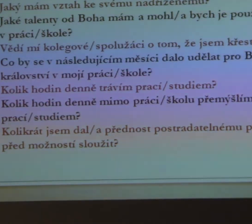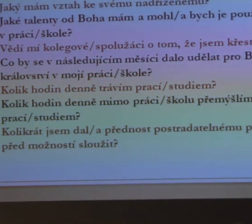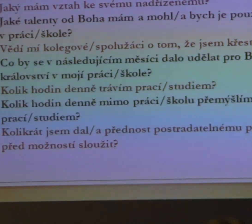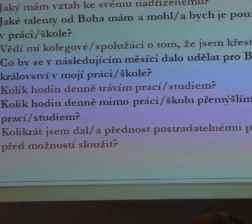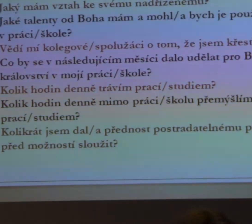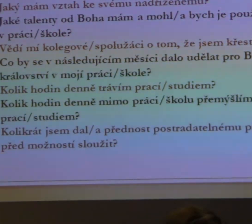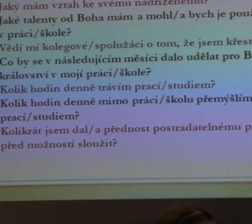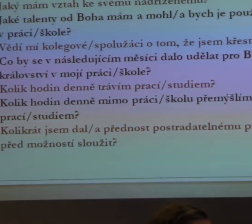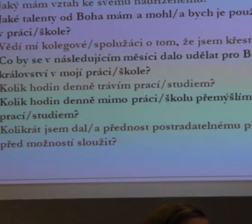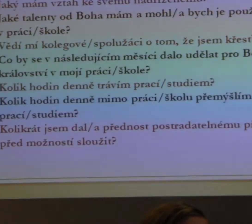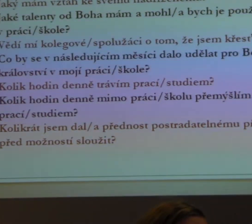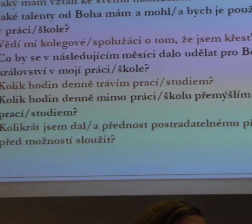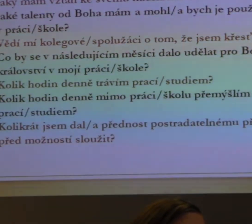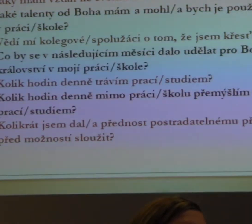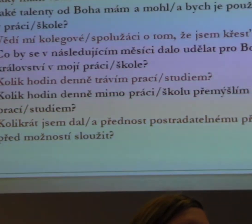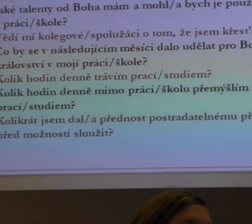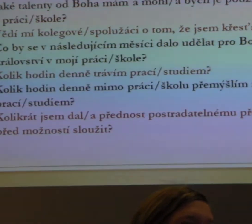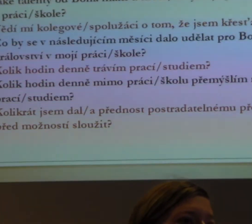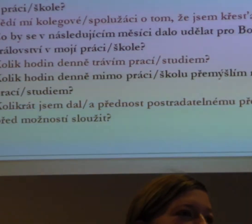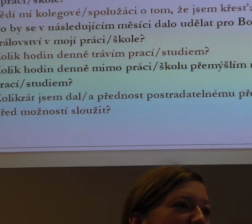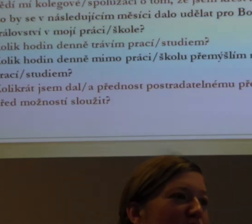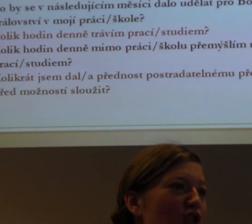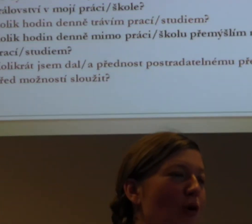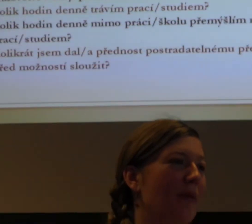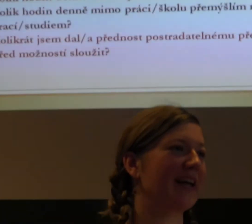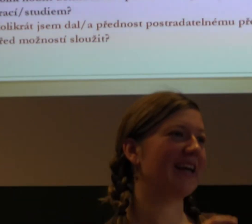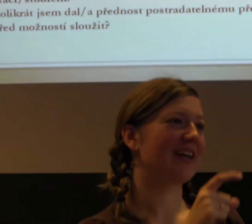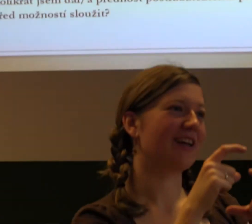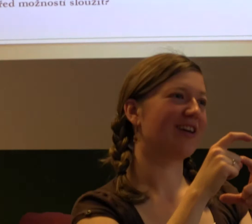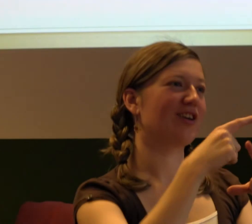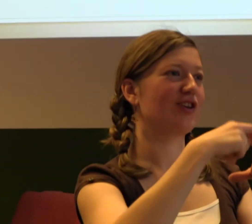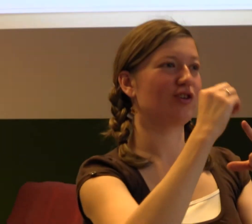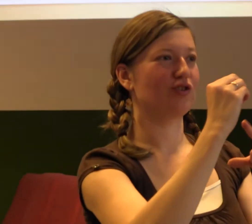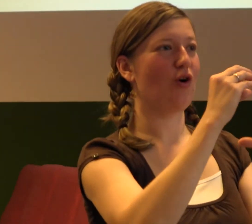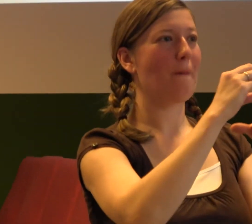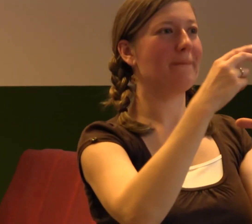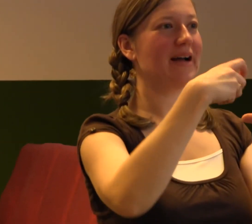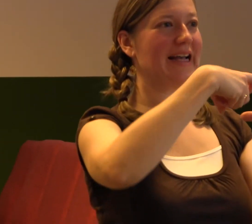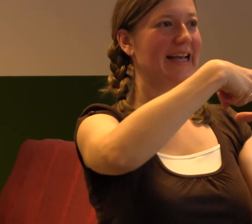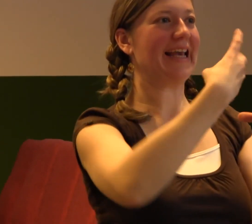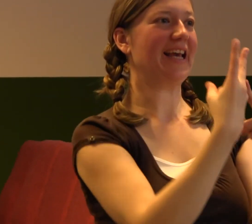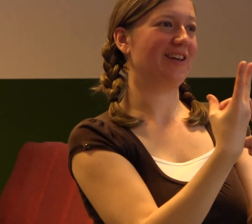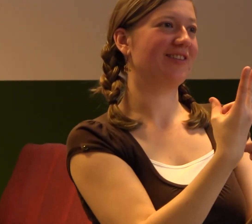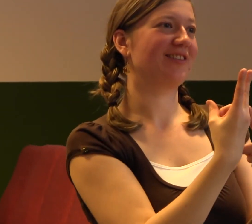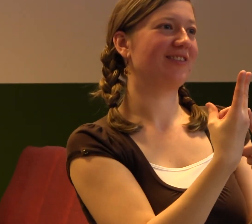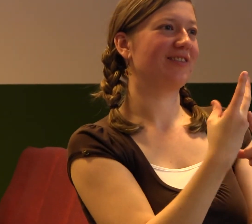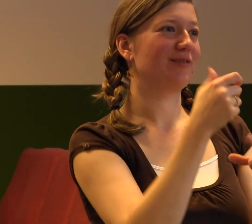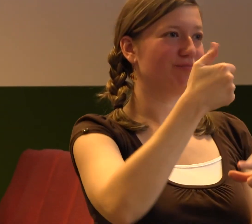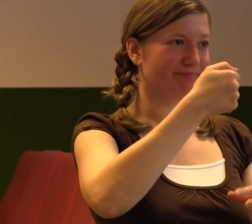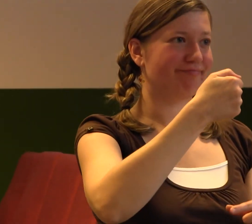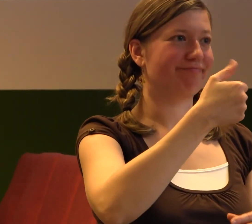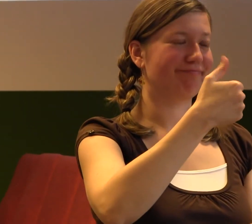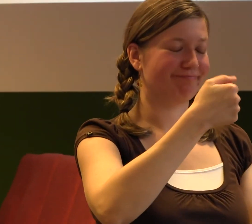Já tady mám stopky, tak mě napadla minuta, v kterých nám mášu mě korunu. a to byly nějaké otázky, na kterých nás jsme teda mohli přemýšlet, co se týče